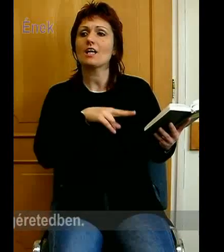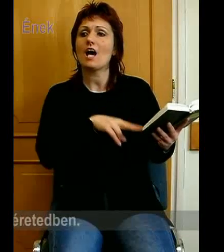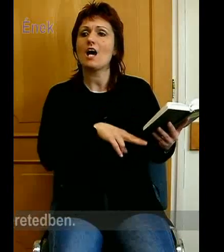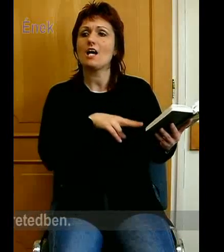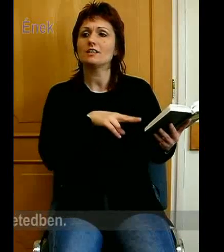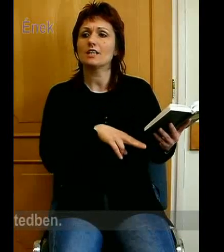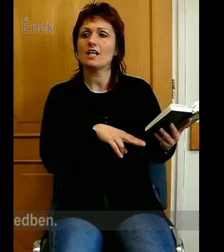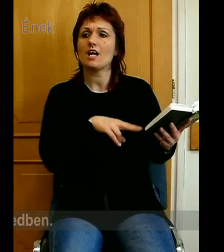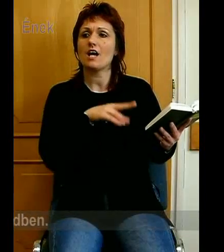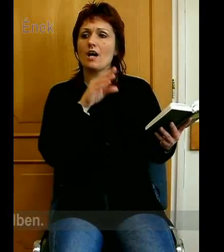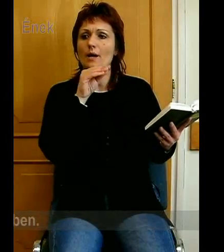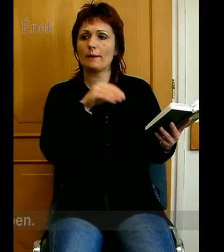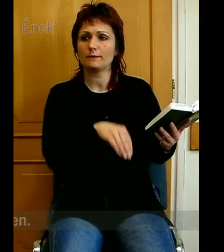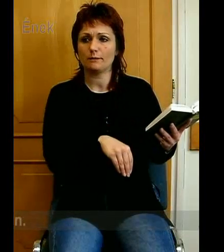is nem.